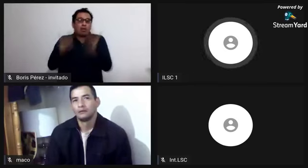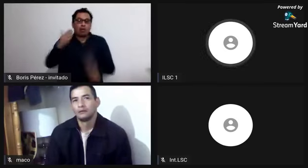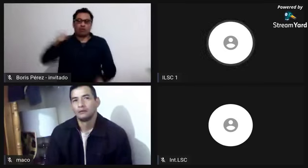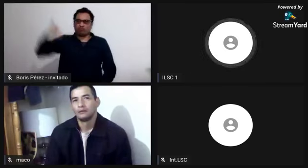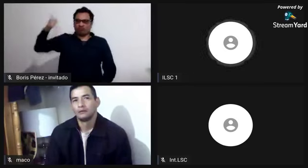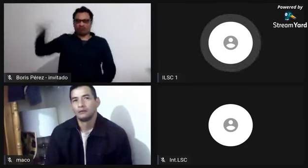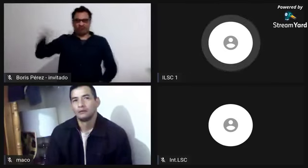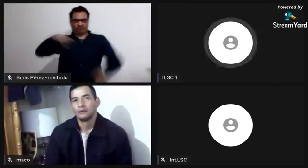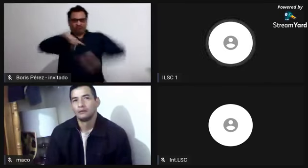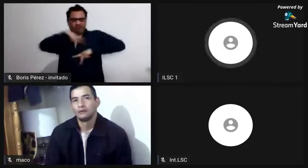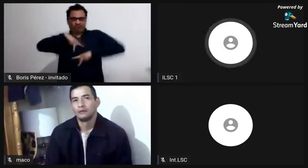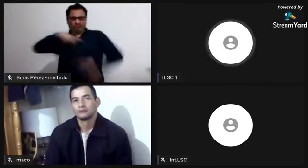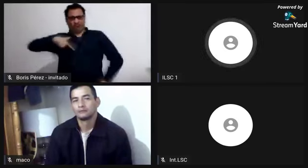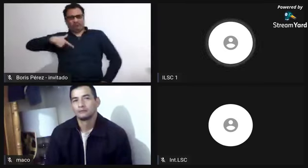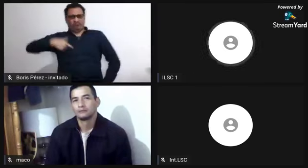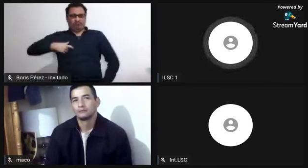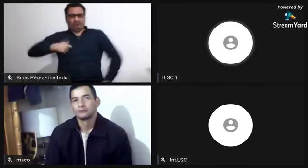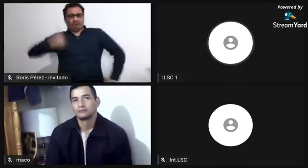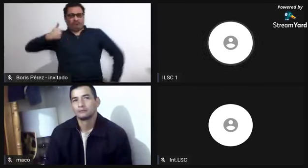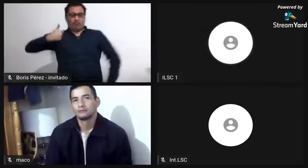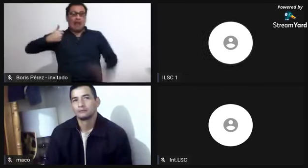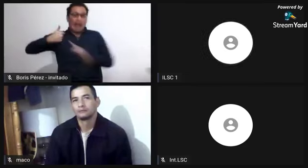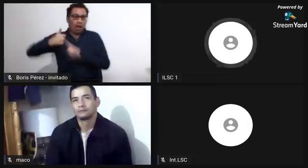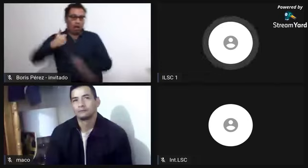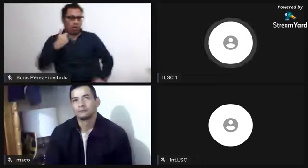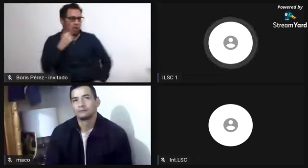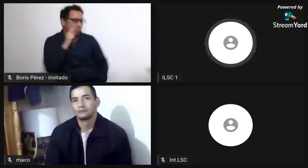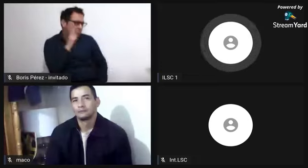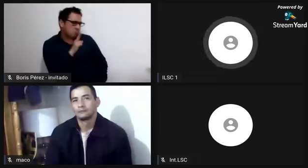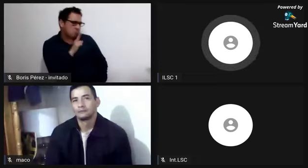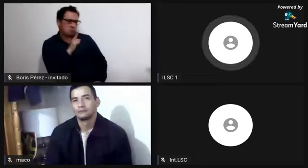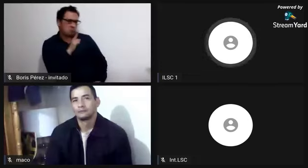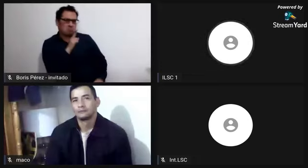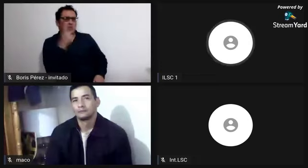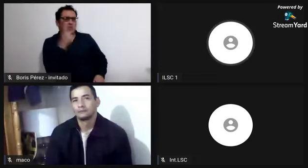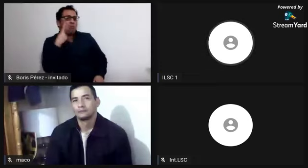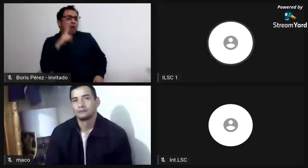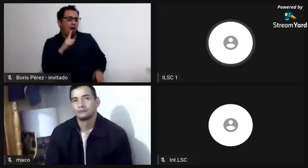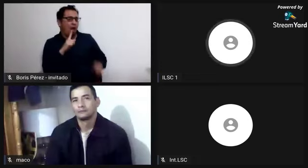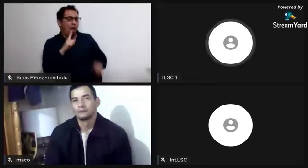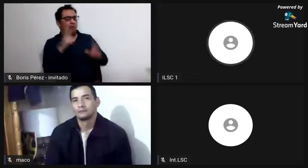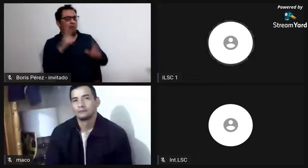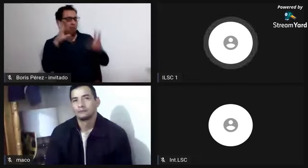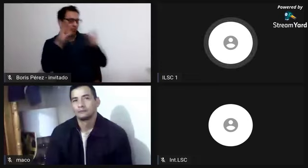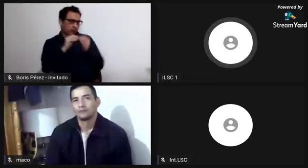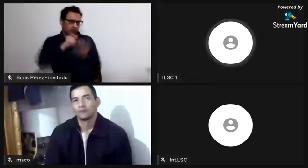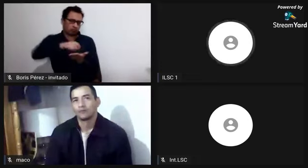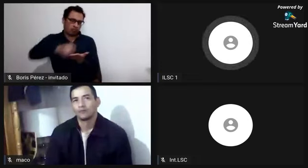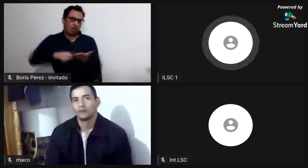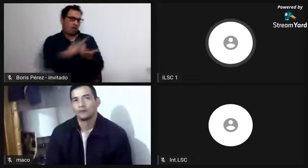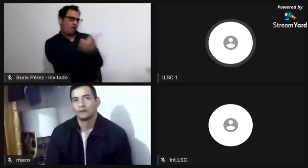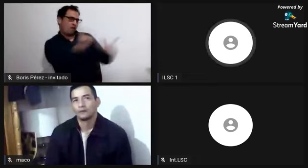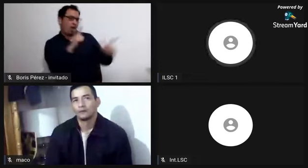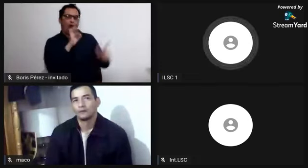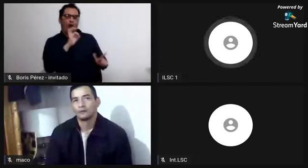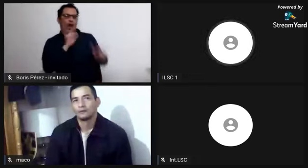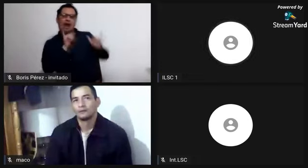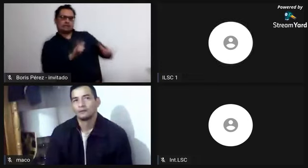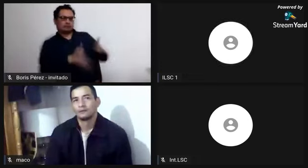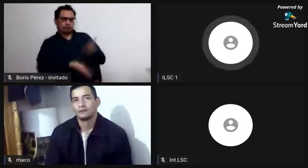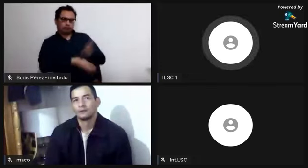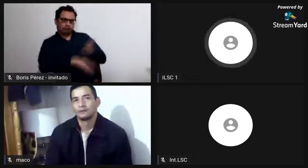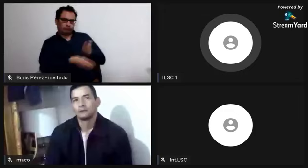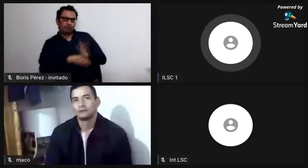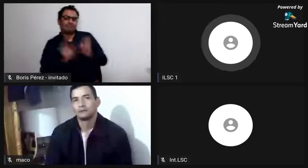relaciones sexuales y por eso quedaban embarazadas. Al estar embarazadas, sus hijos también quedaban esclavos y también eran,